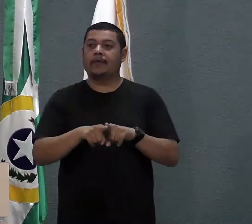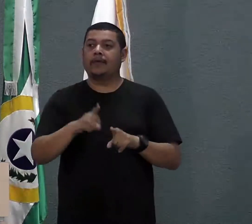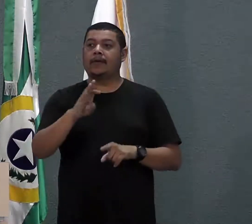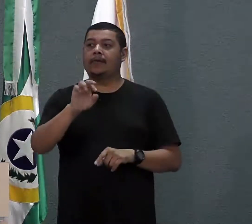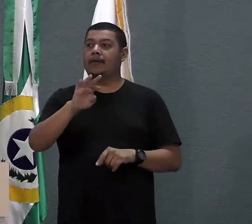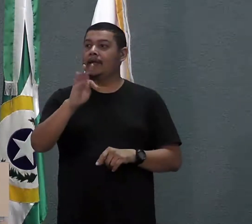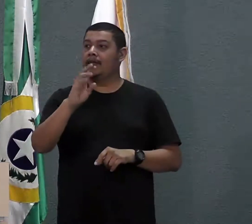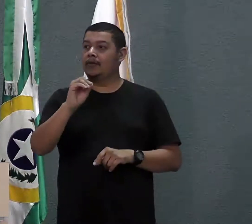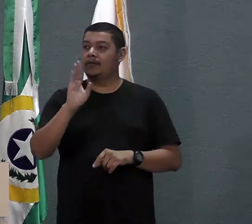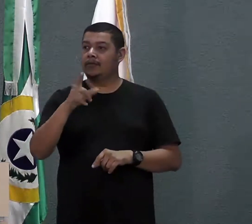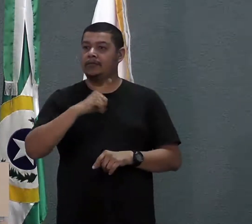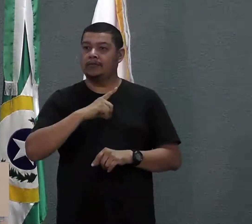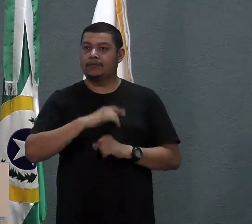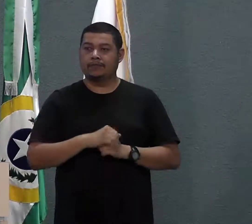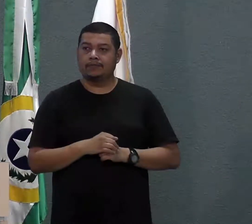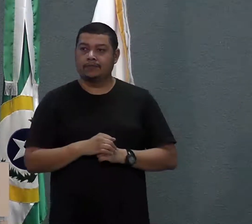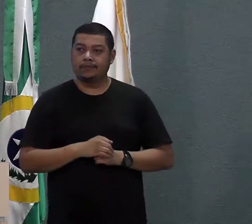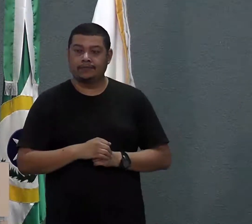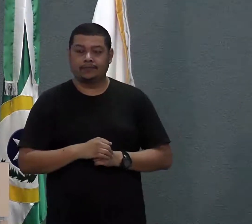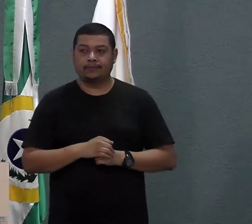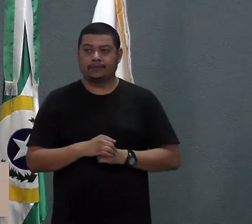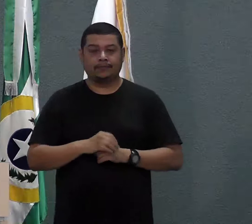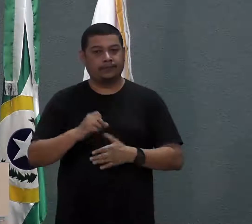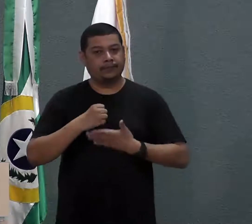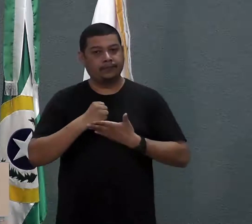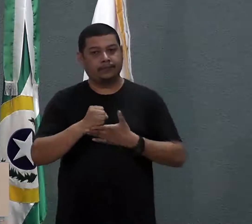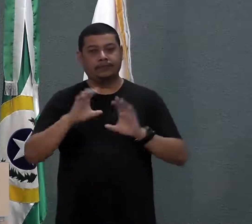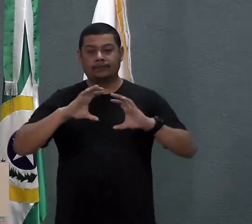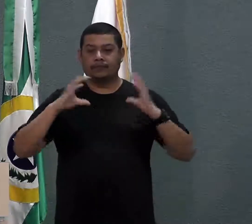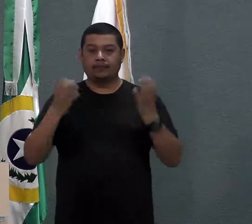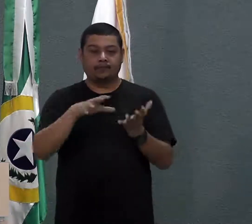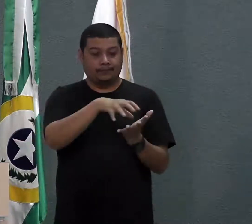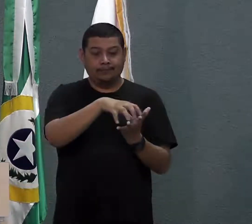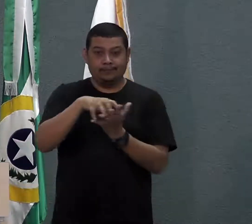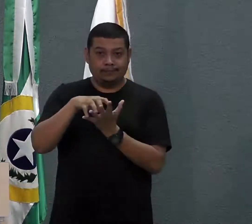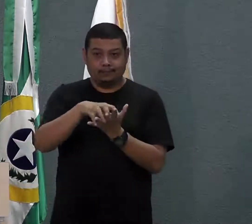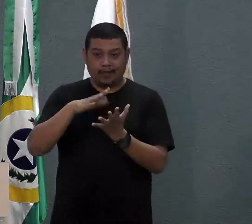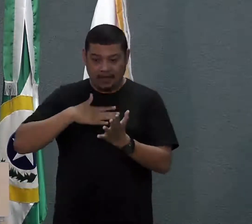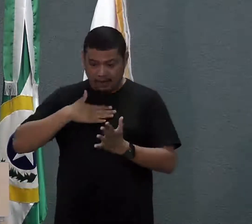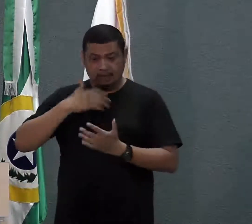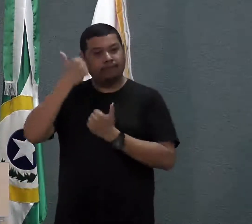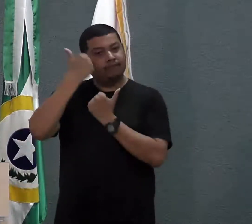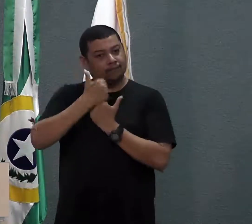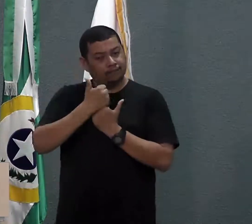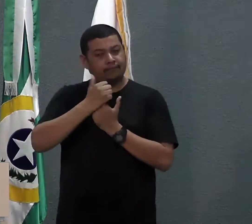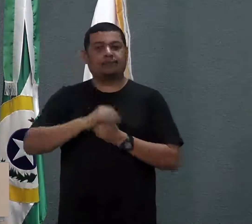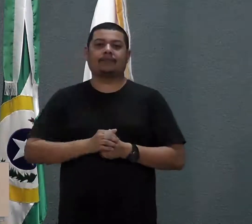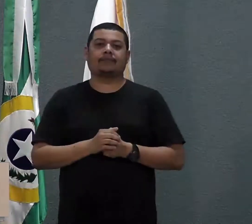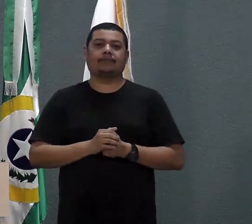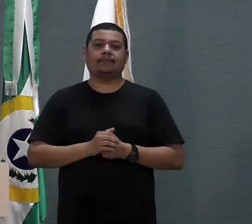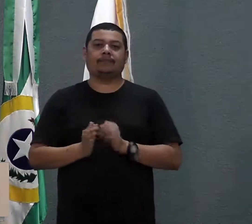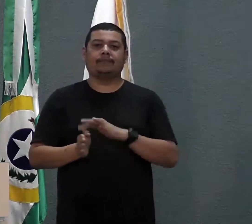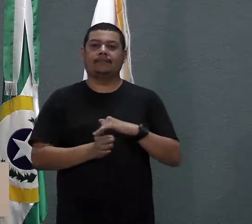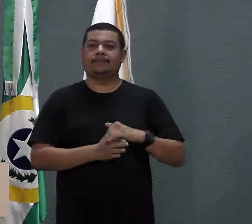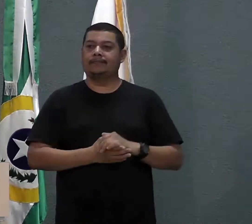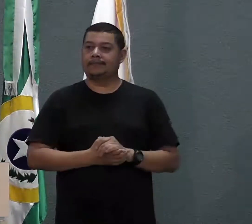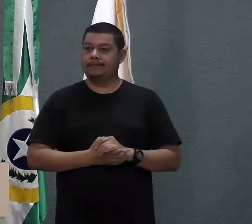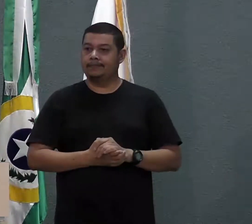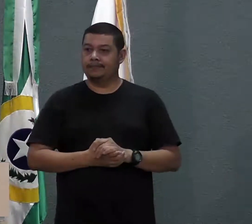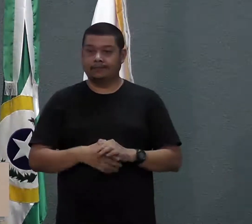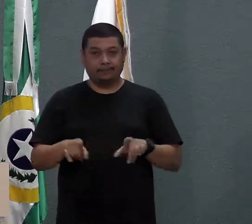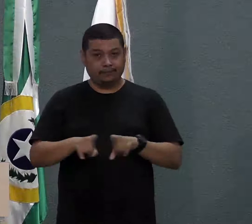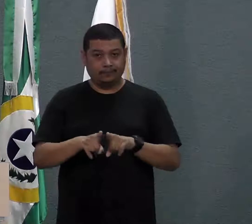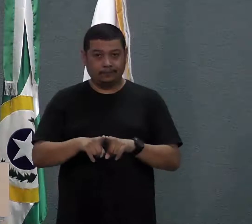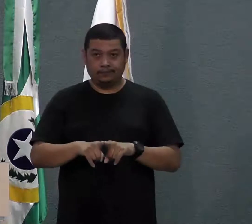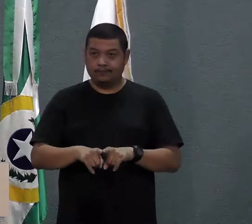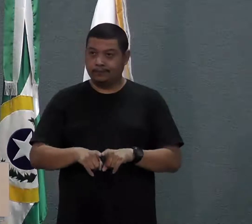que esteve aqui presente, colaborador do Conselho de Turismo, a qual sou vice-presidente. Queria aqui cumprimentar